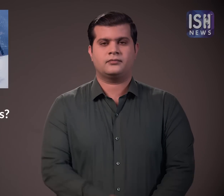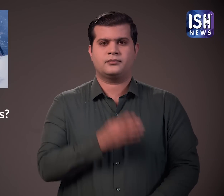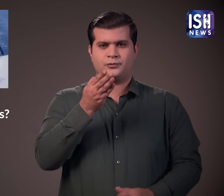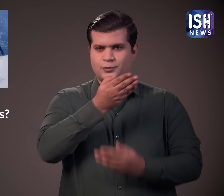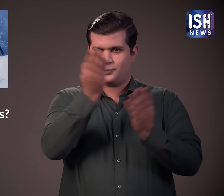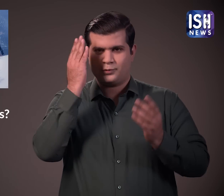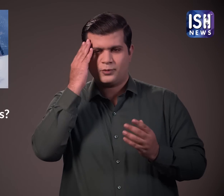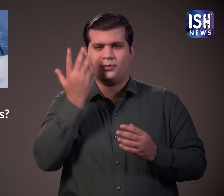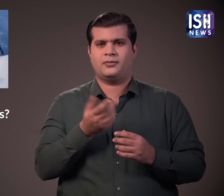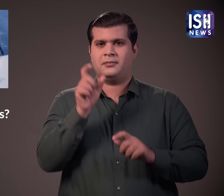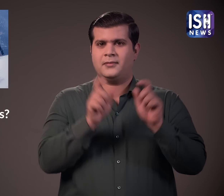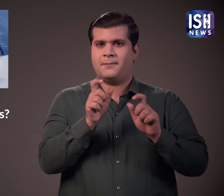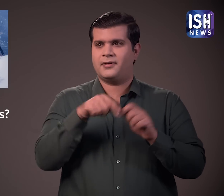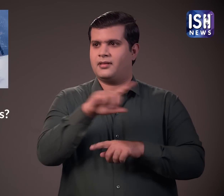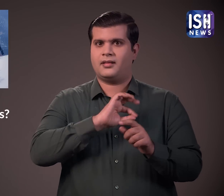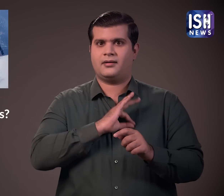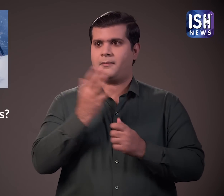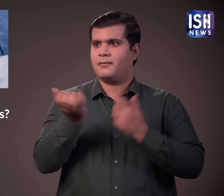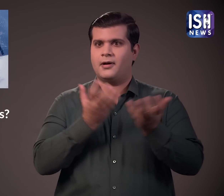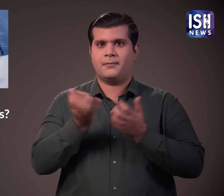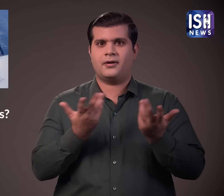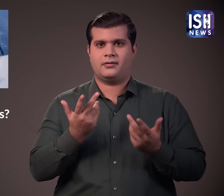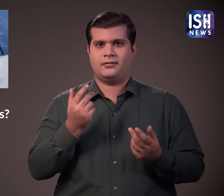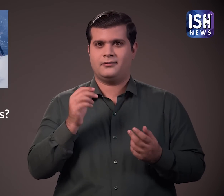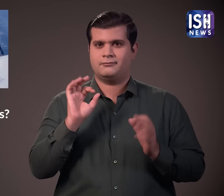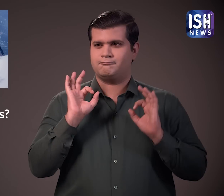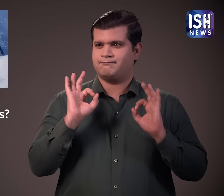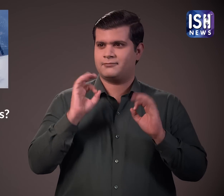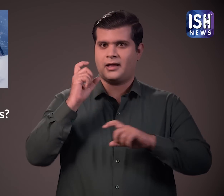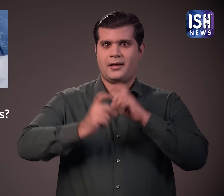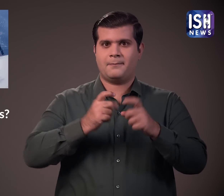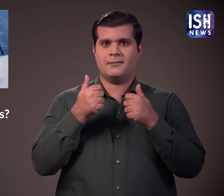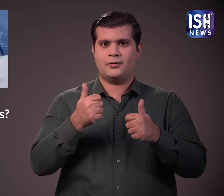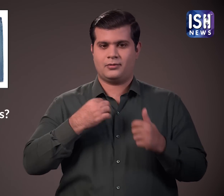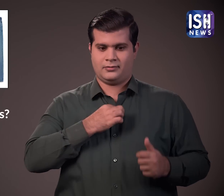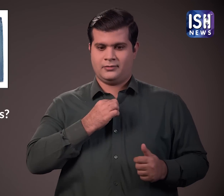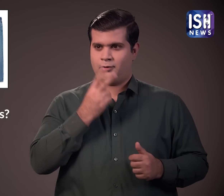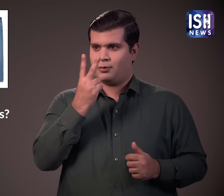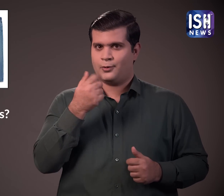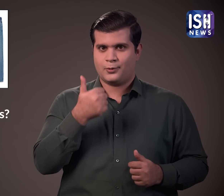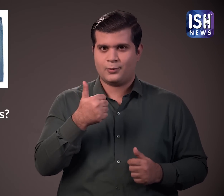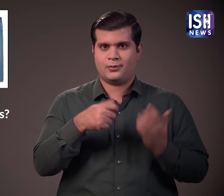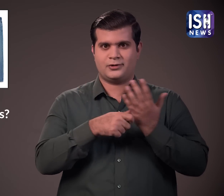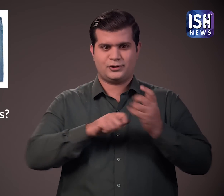आप जानते हैं कि लोग ब्रैंडेट कपड़े, डेनिम, बैग, बेल्ट, टोपी,